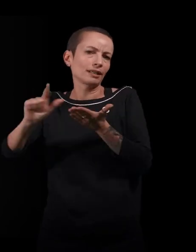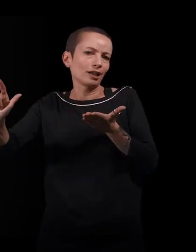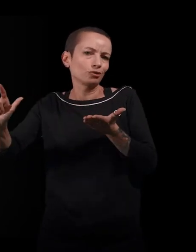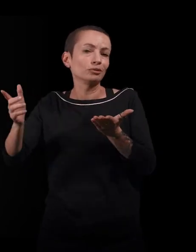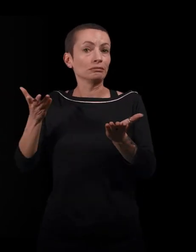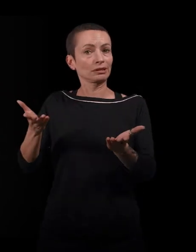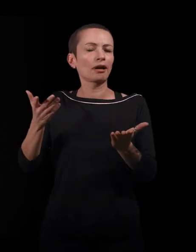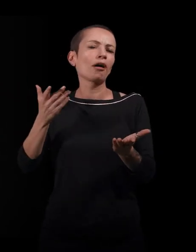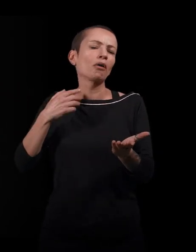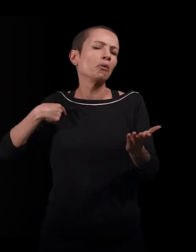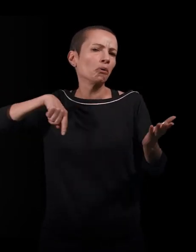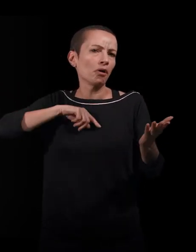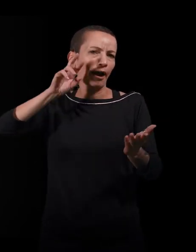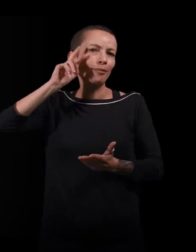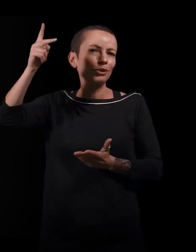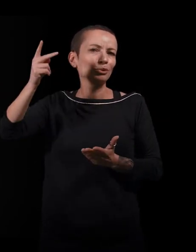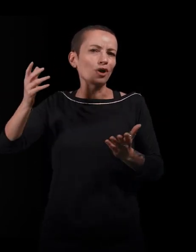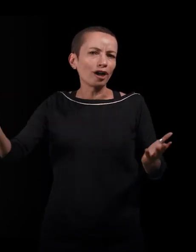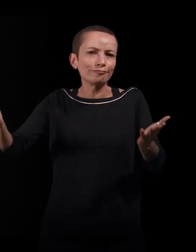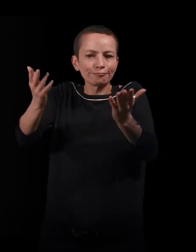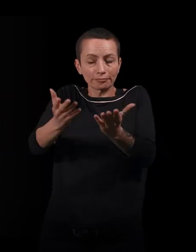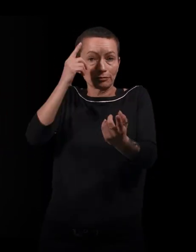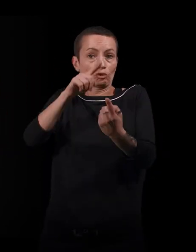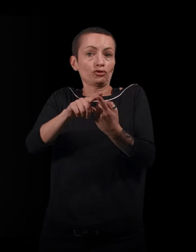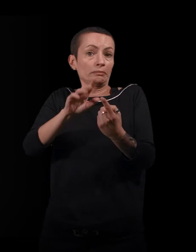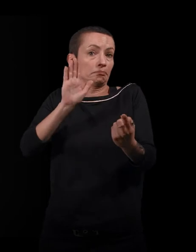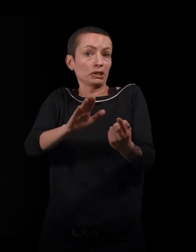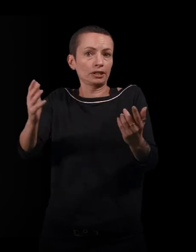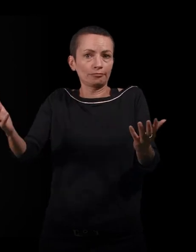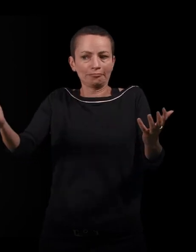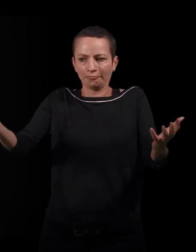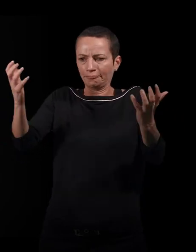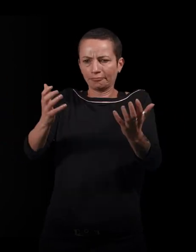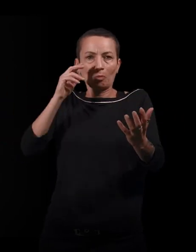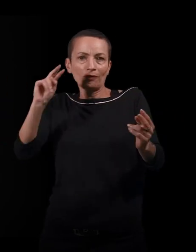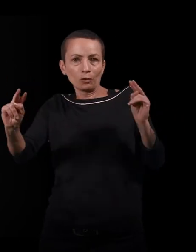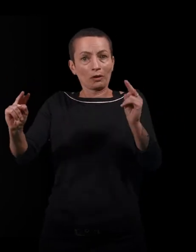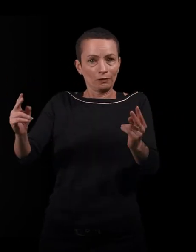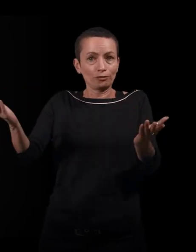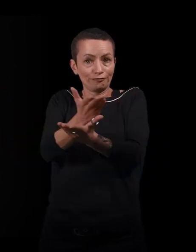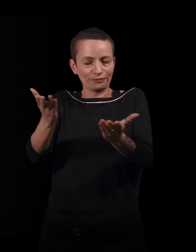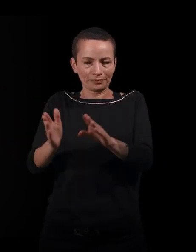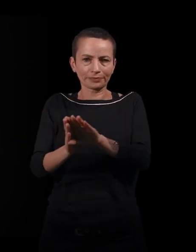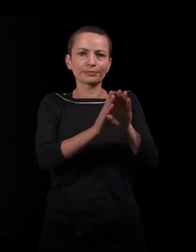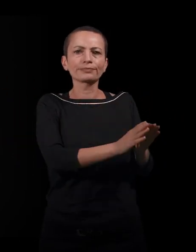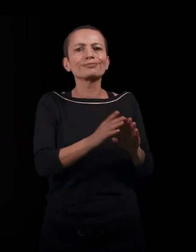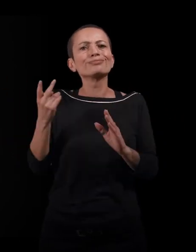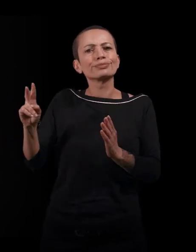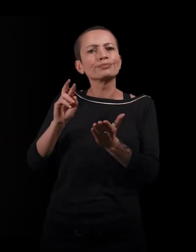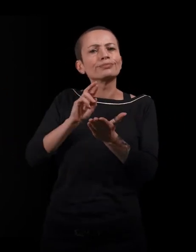donc, c'est un exercice qu'on a l'habitude de faire sur un sujet traité, de confronter différents points de vue. Dans le tailleur de Rélizane,